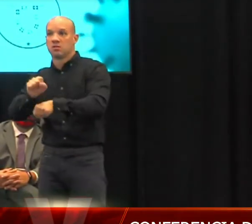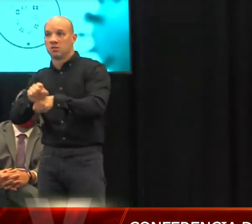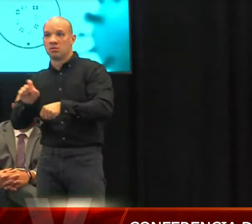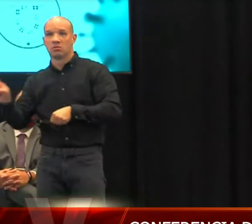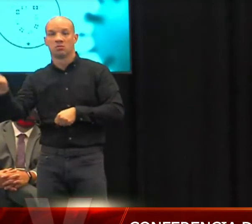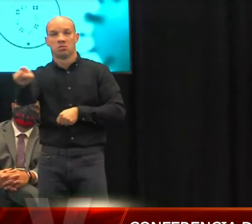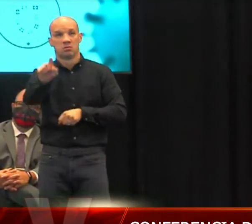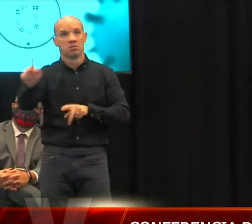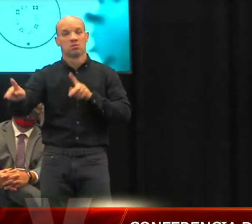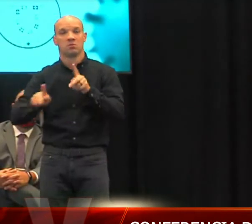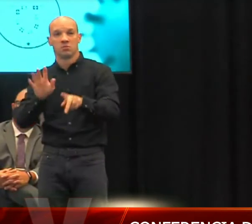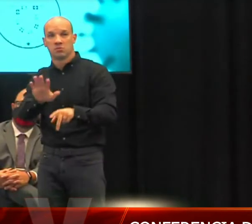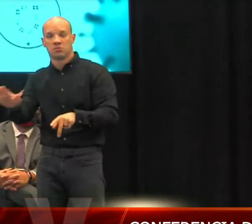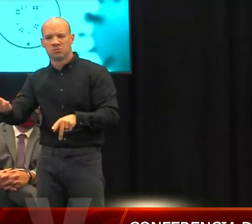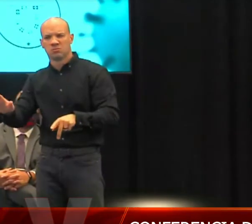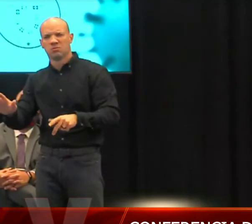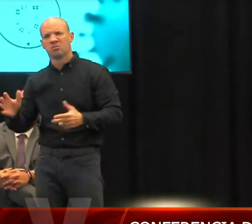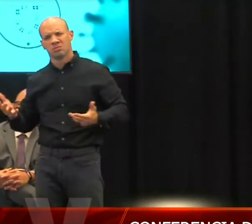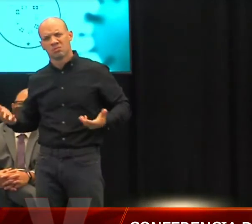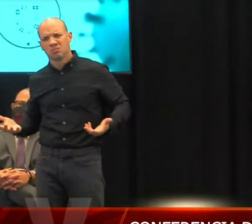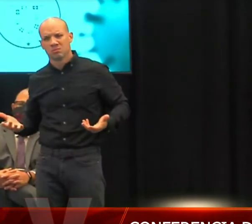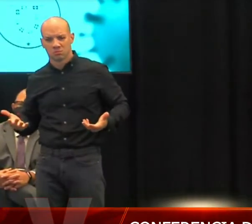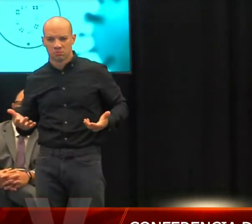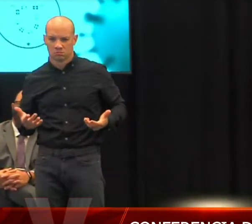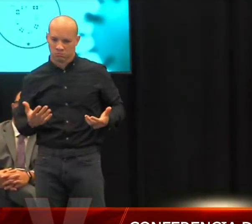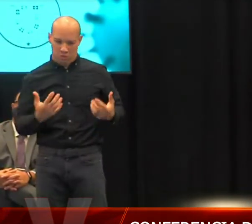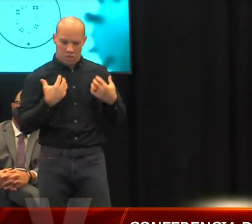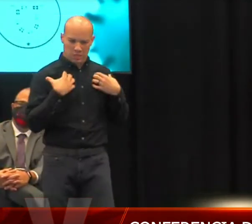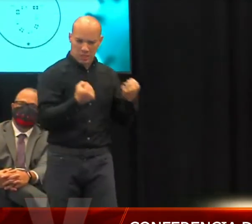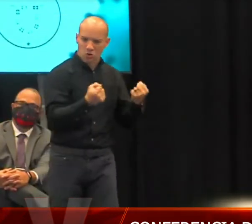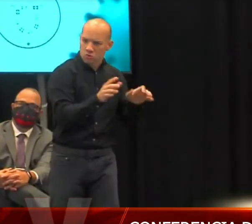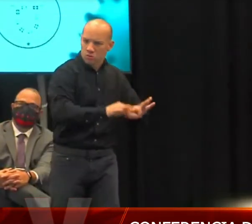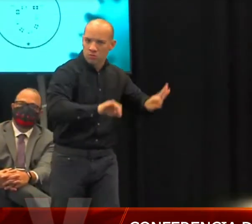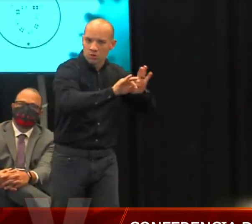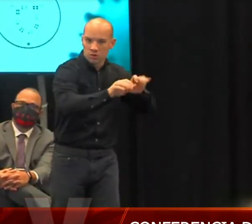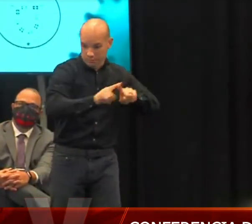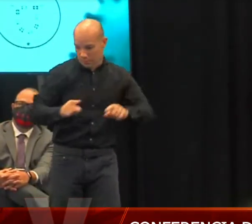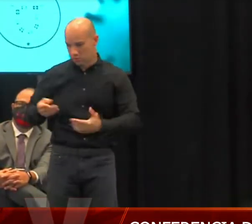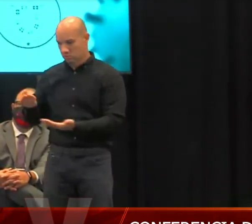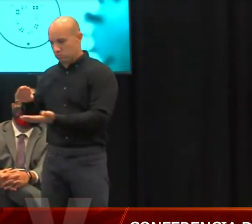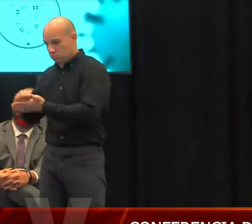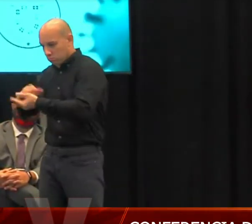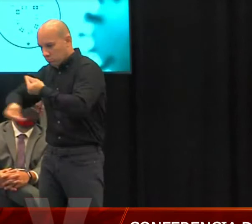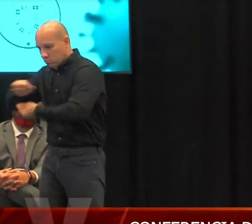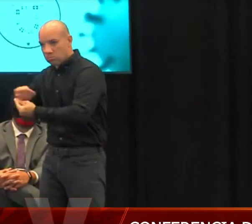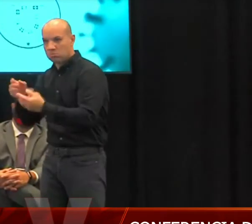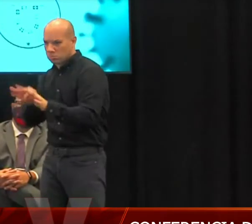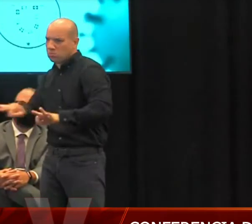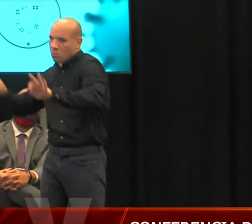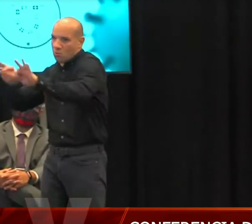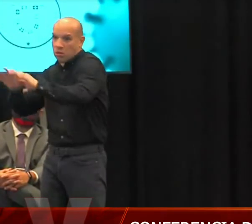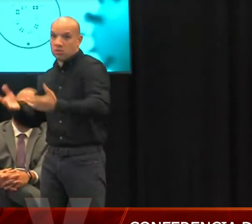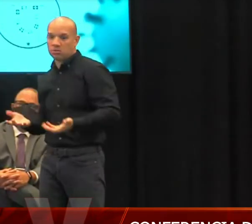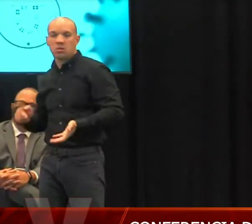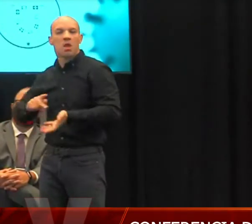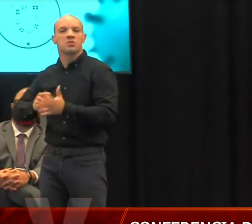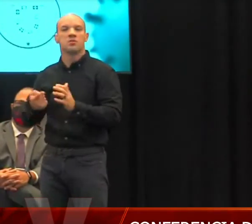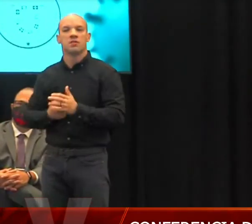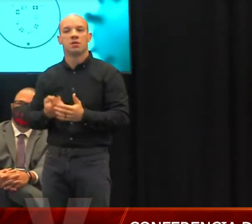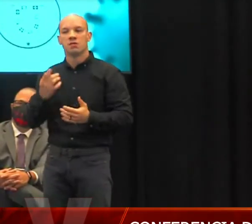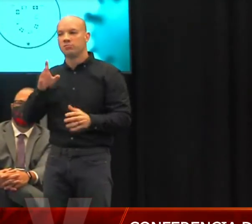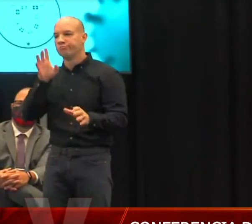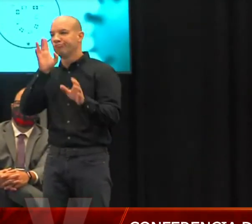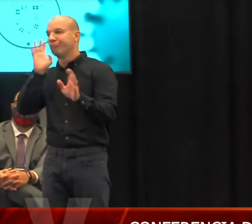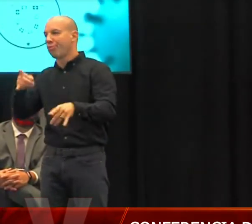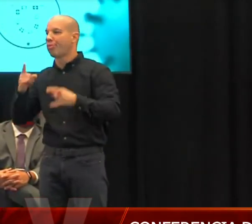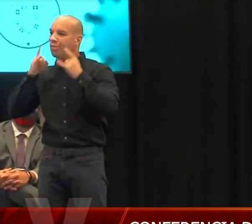tema de impacto económico. Así que cada vez que alguien piensa en quitarse, no seguir las reglas, ¿verdad?, tiene que considerar que está afectando, puede